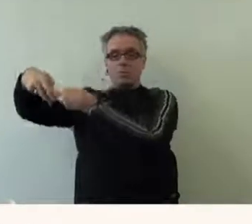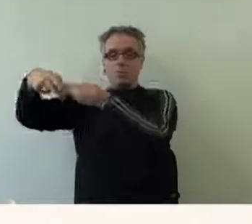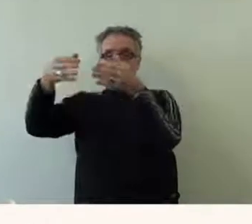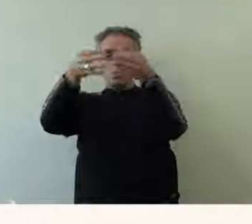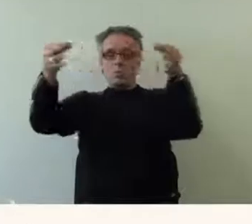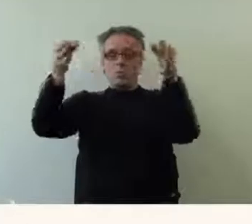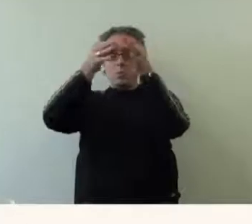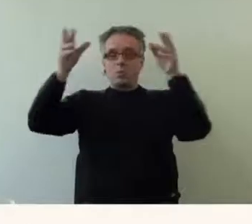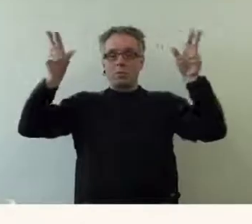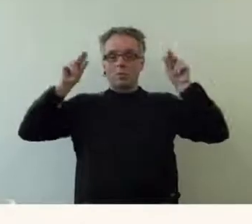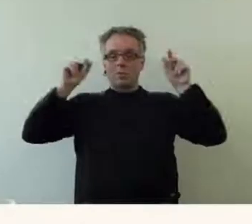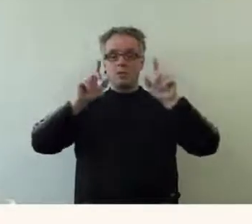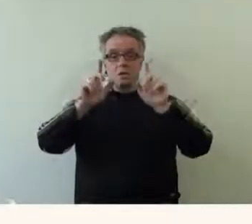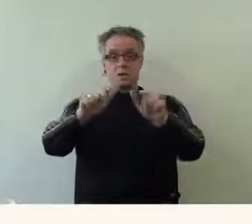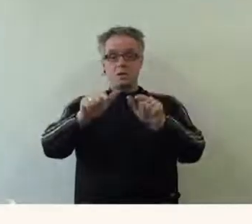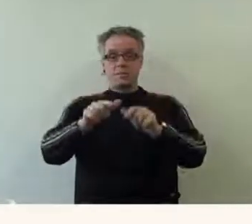magnétiques.